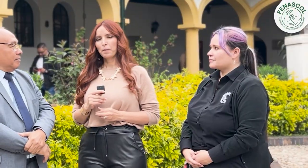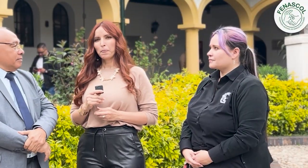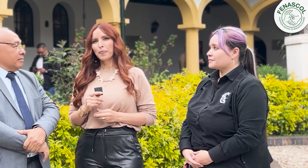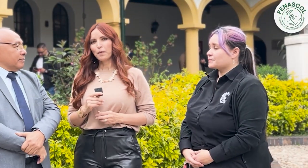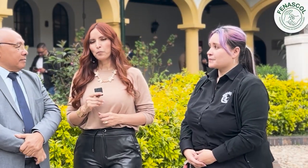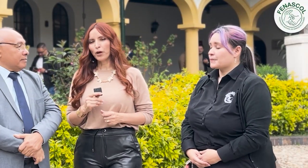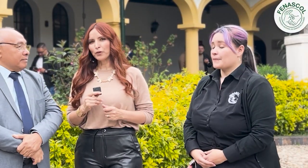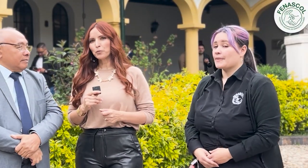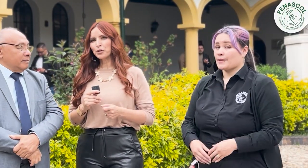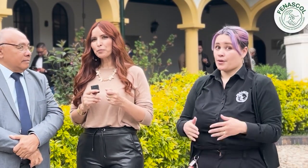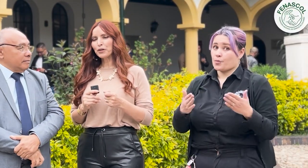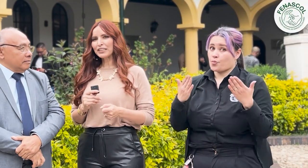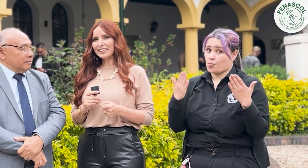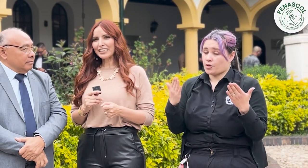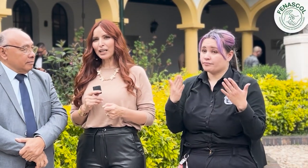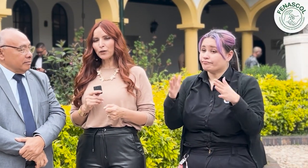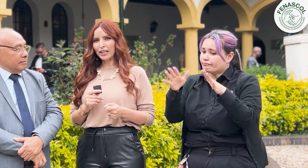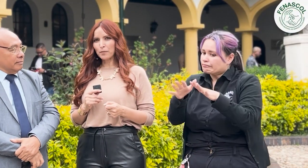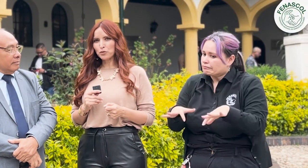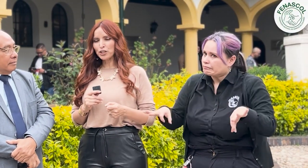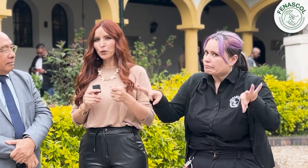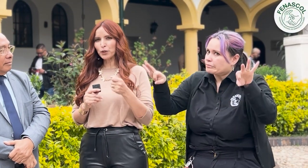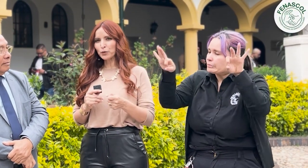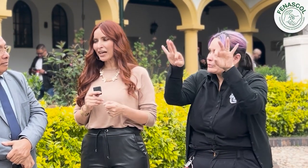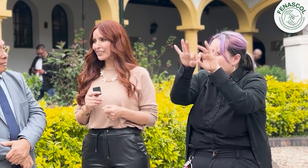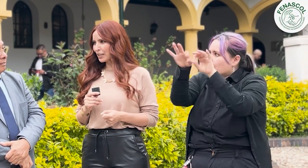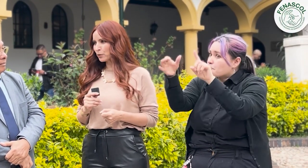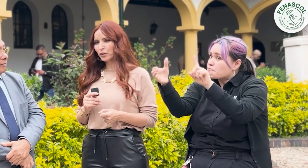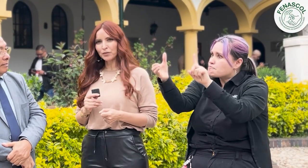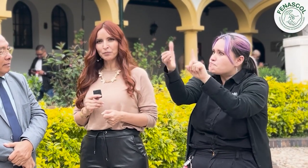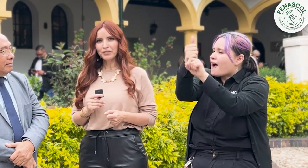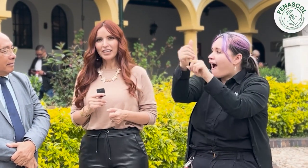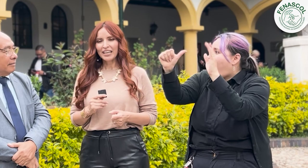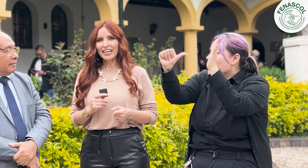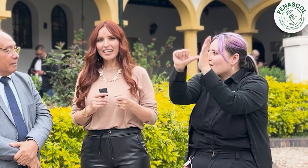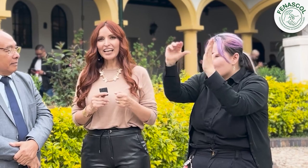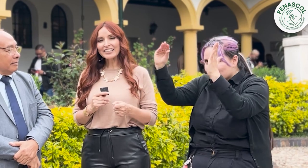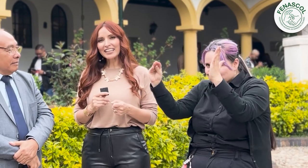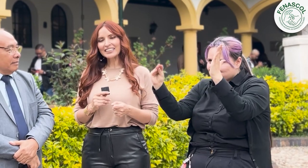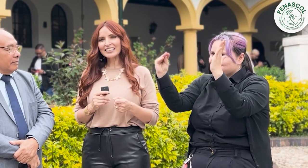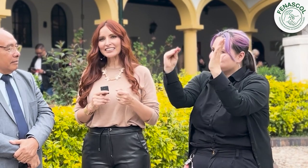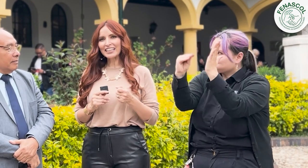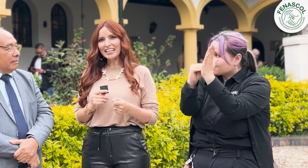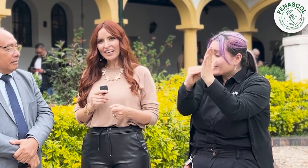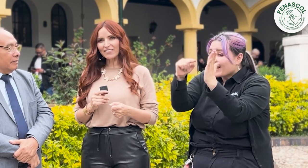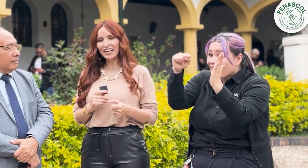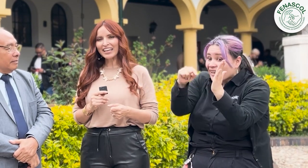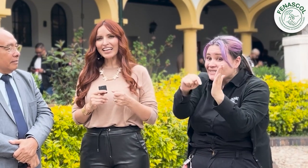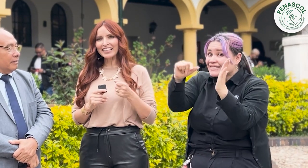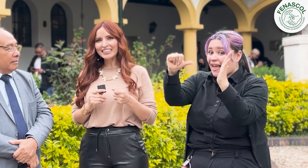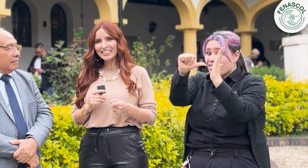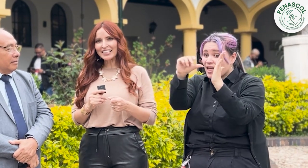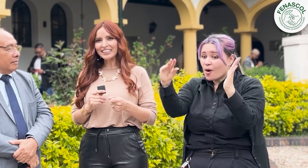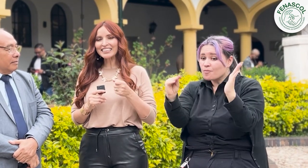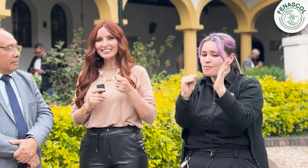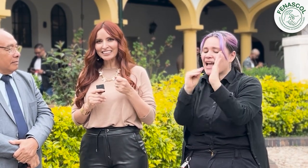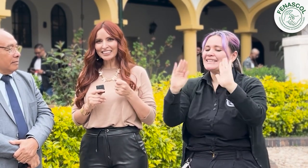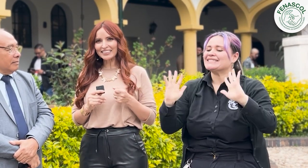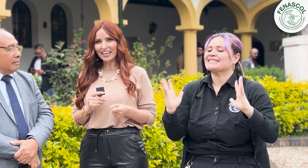Bueno, muy importante que logramos incluir un artículo en el que se celebra el Día Distrital